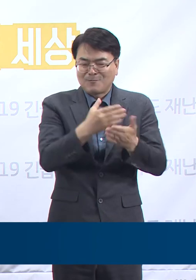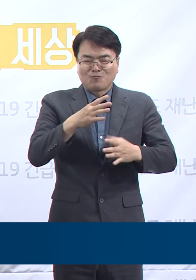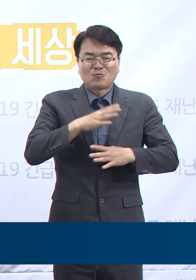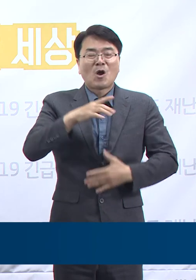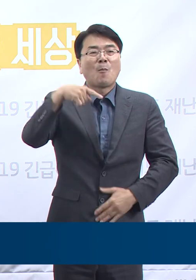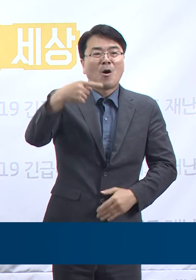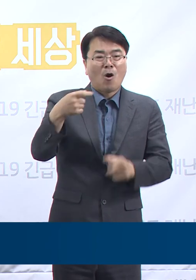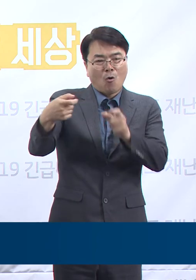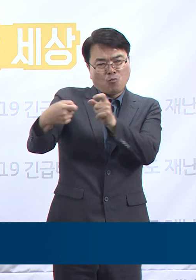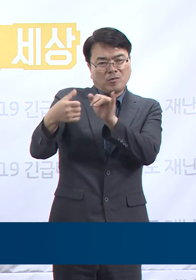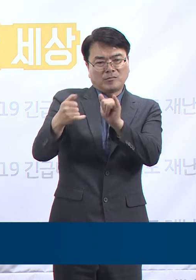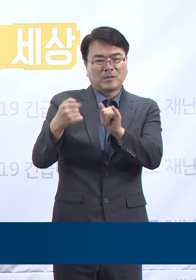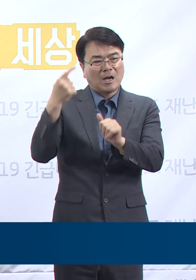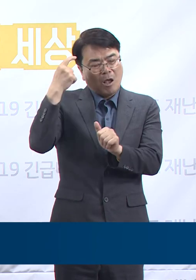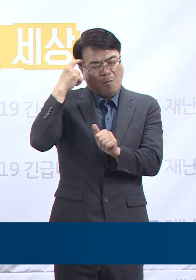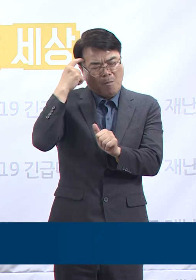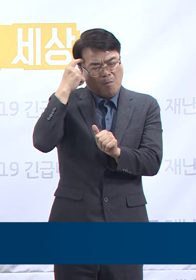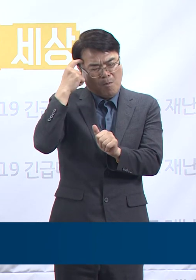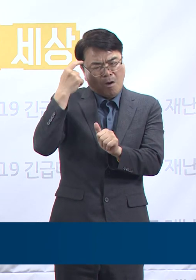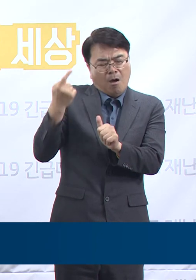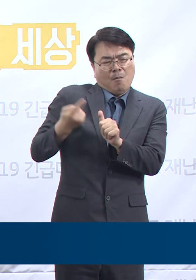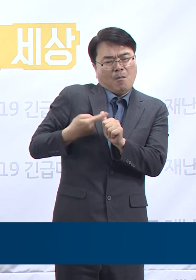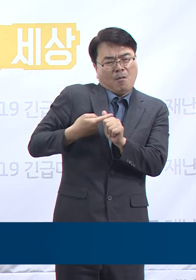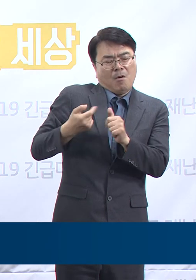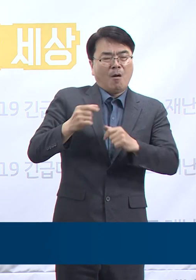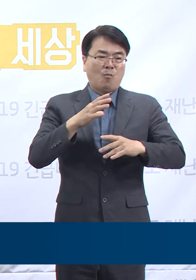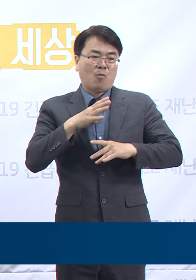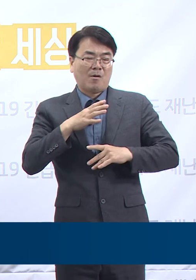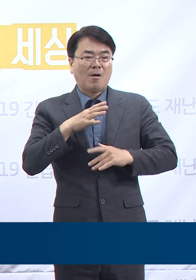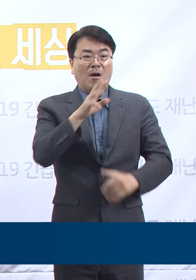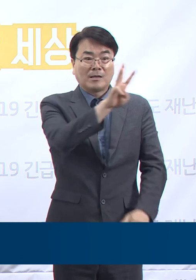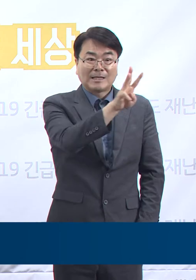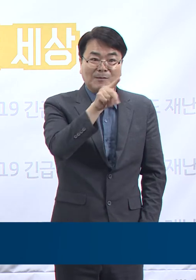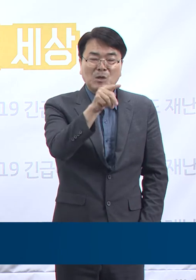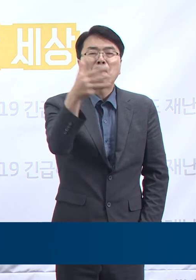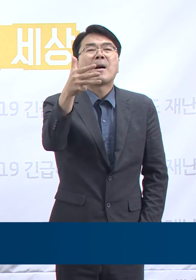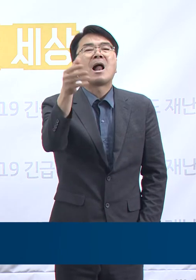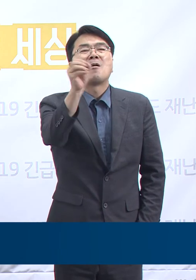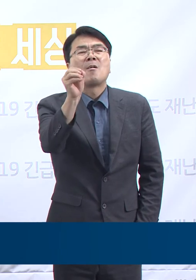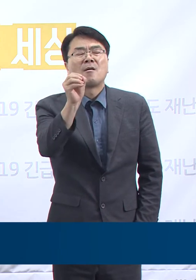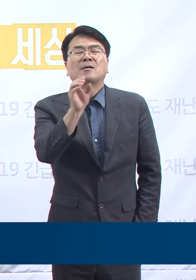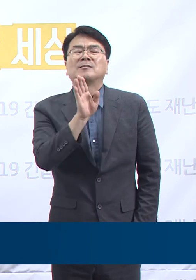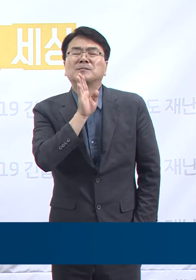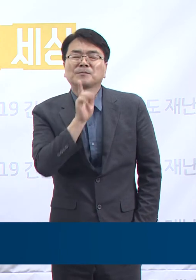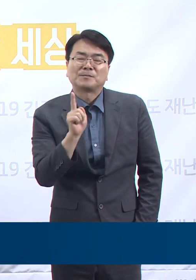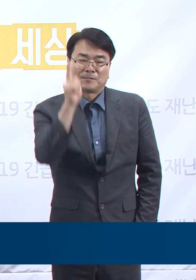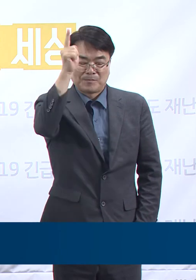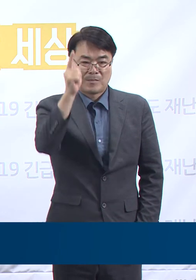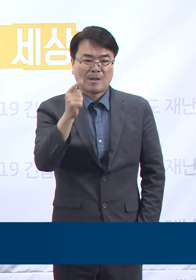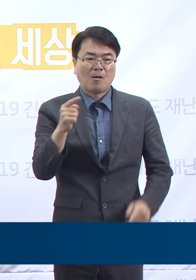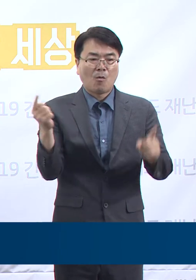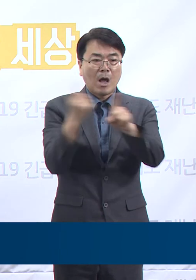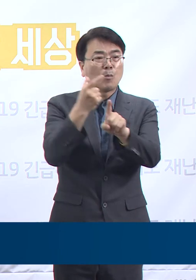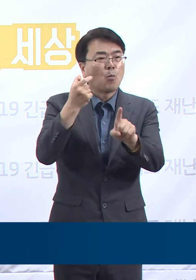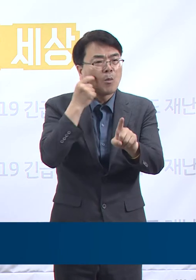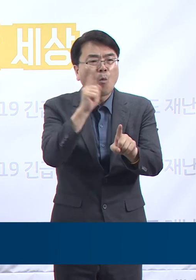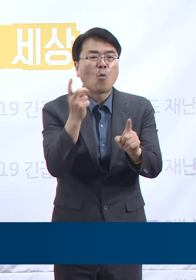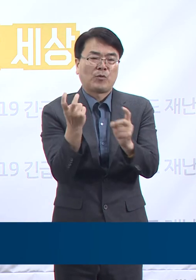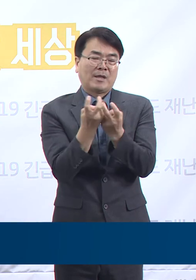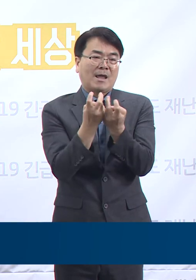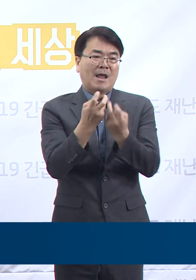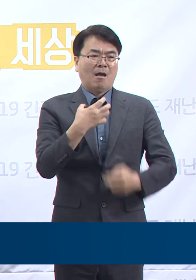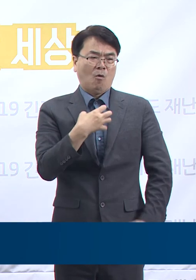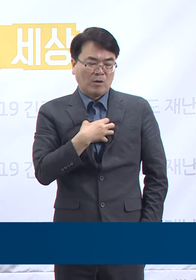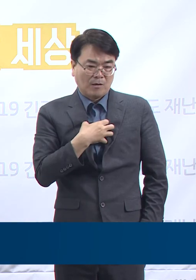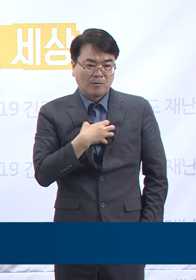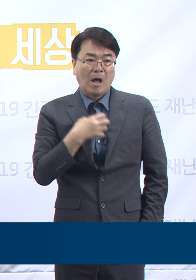두려워한다가 3.8.87점으로 완치되지 못할 수 있다는 두려움 2.75점 완치 후 다시